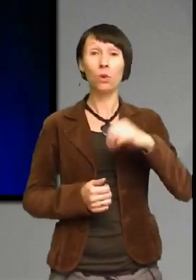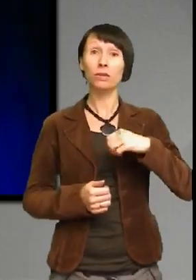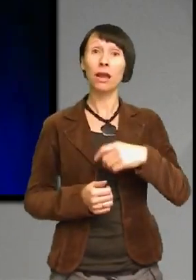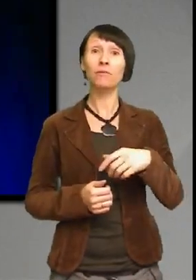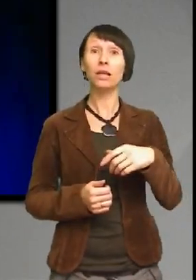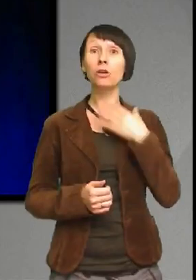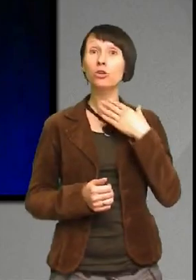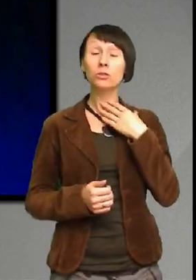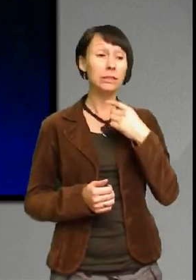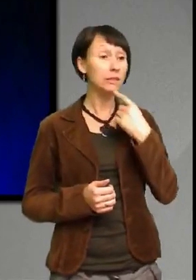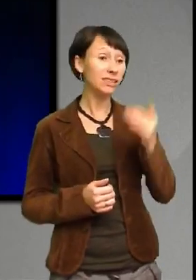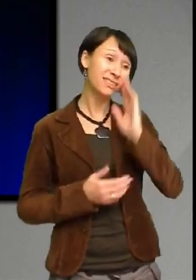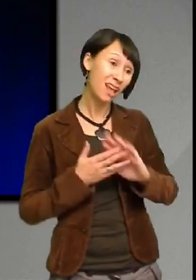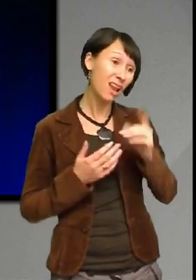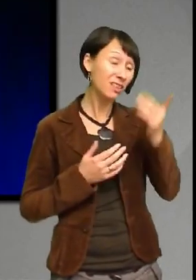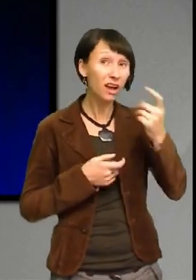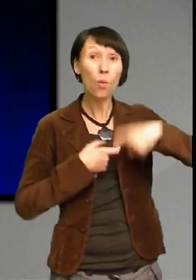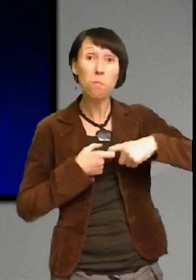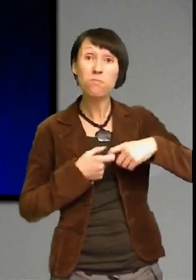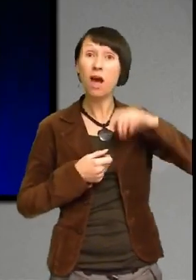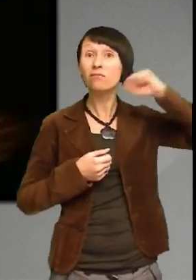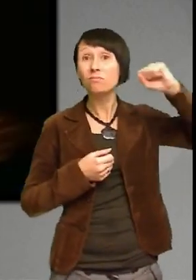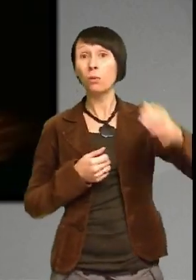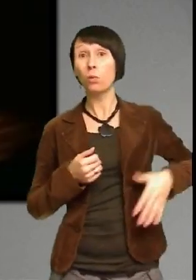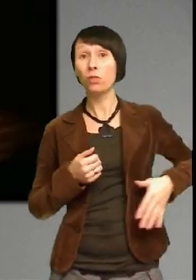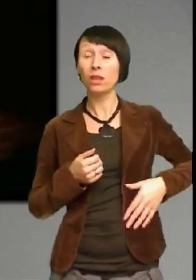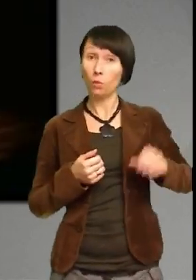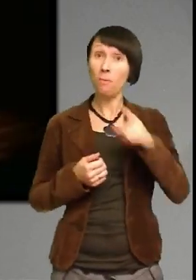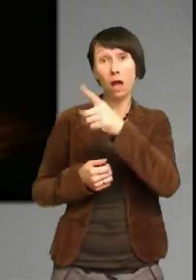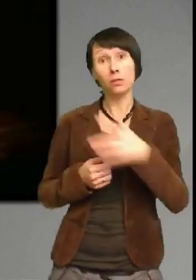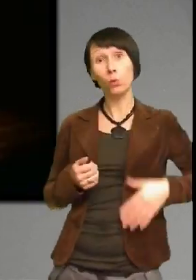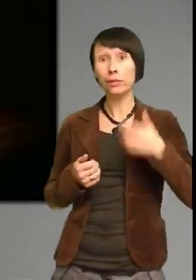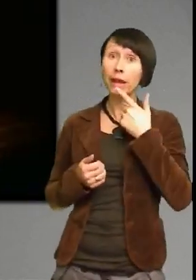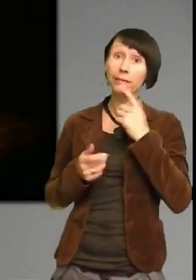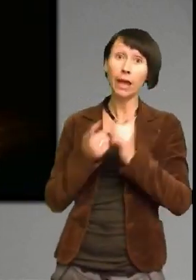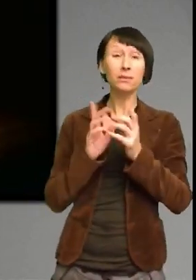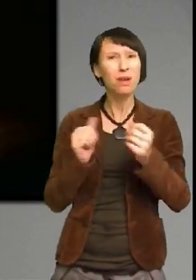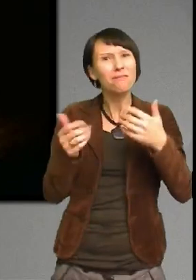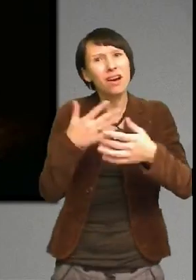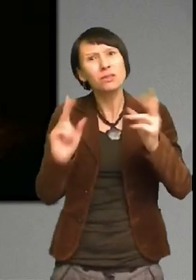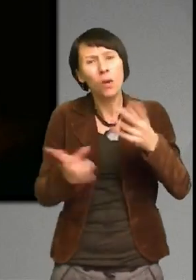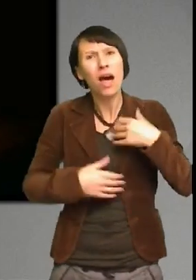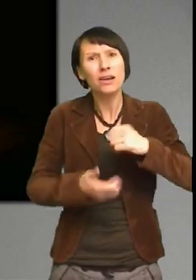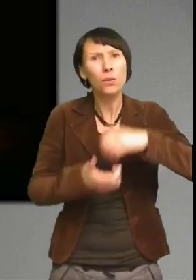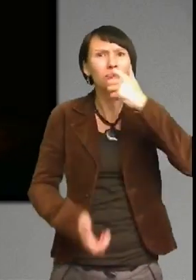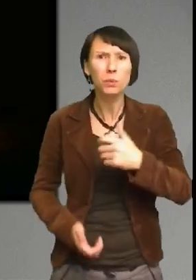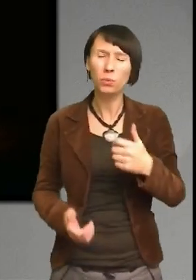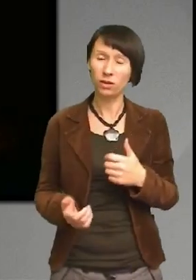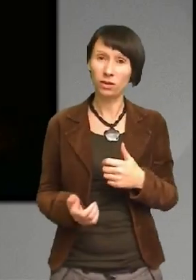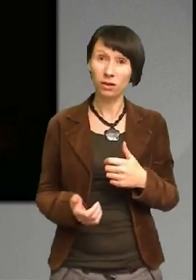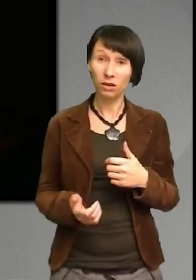är okej om han är hundrad eller vad det nu kan vara. Men att låta så arg och sur. Var det ens nödvändigt? Det är liksom det